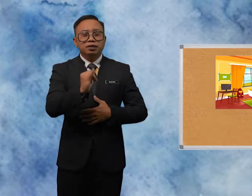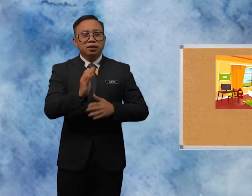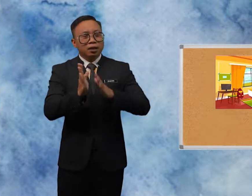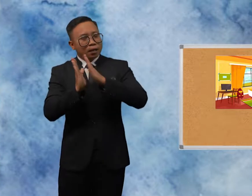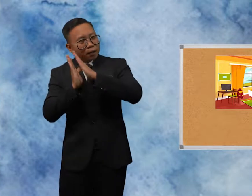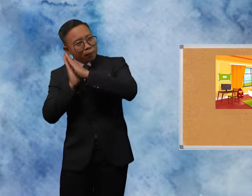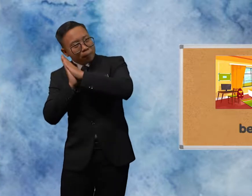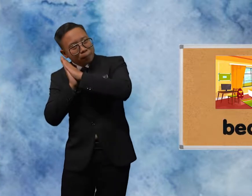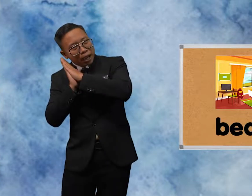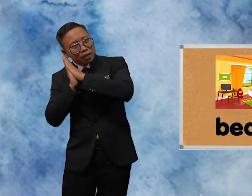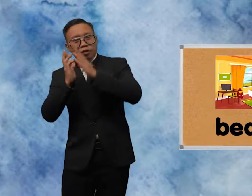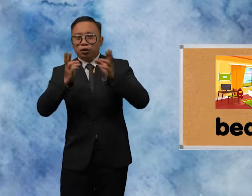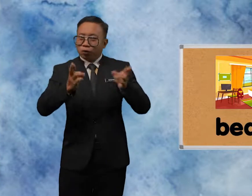bedroom,